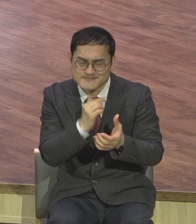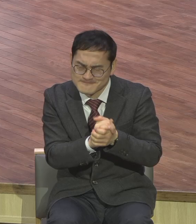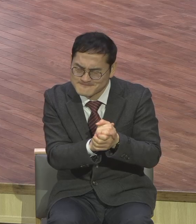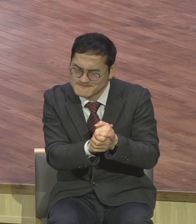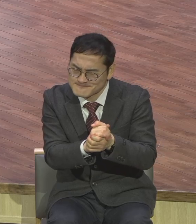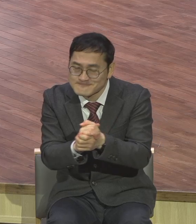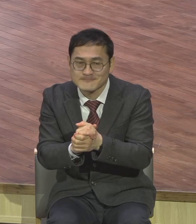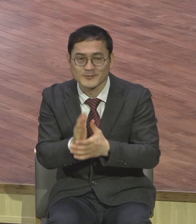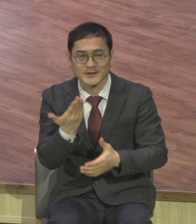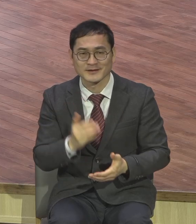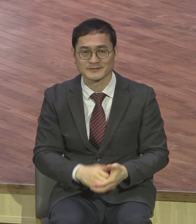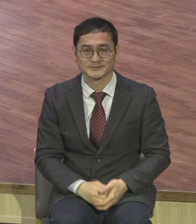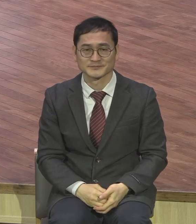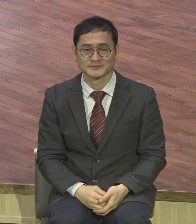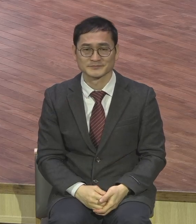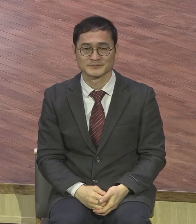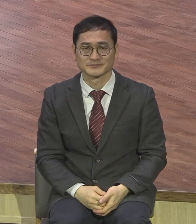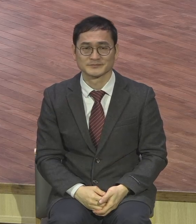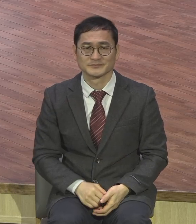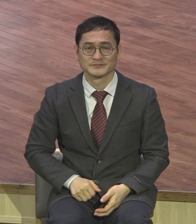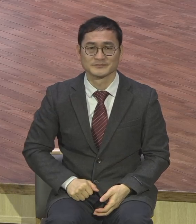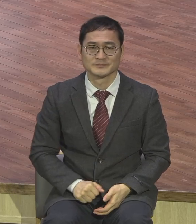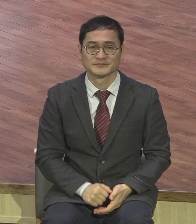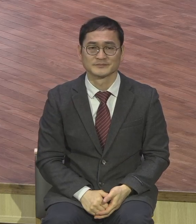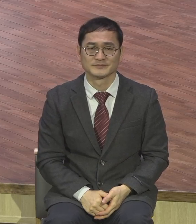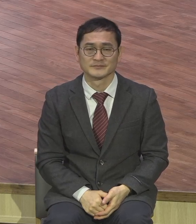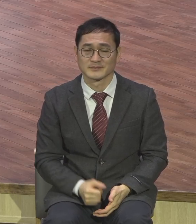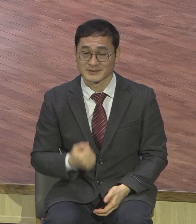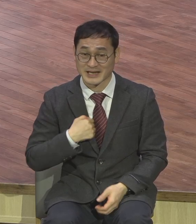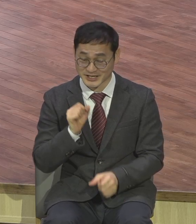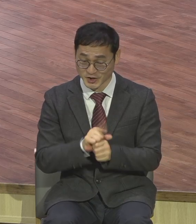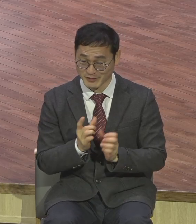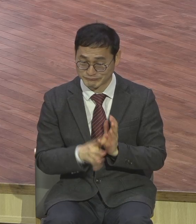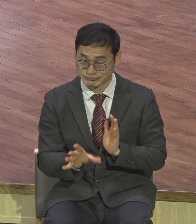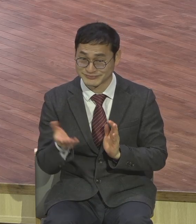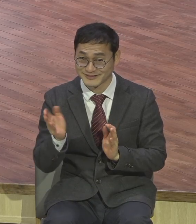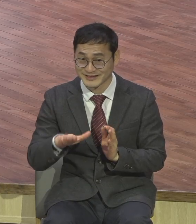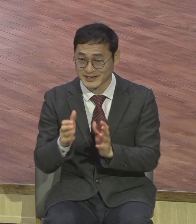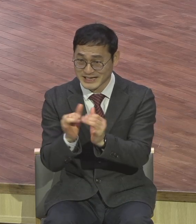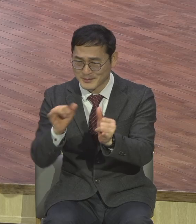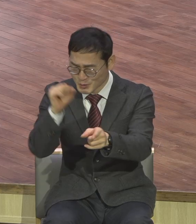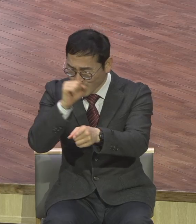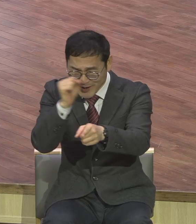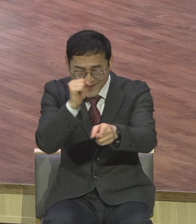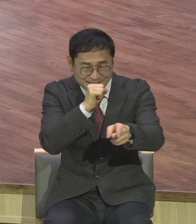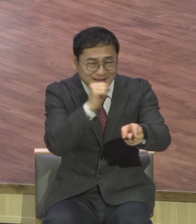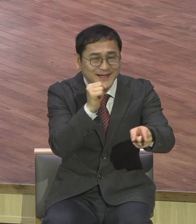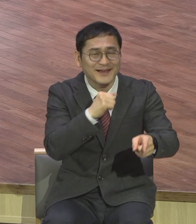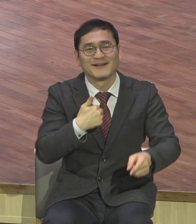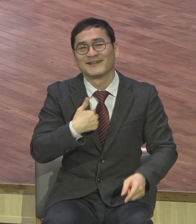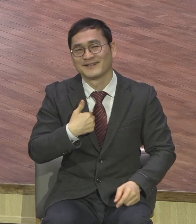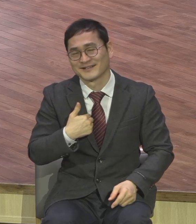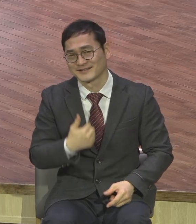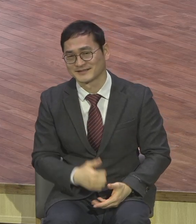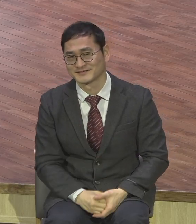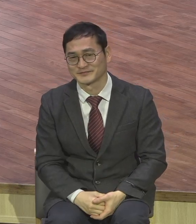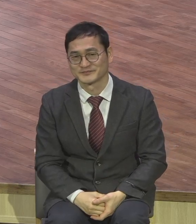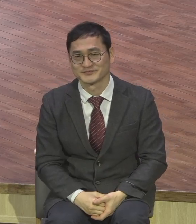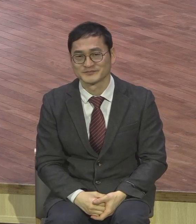성적은 별로 안 좋은데 사람을 좋아해 그 사람을 이 나이 먹도록 누구하고